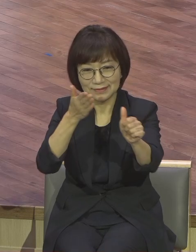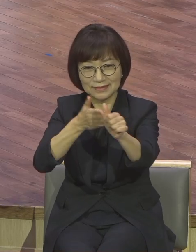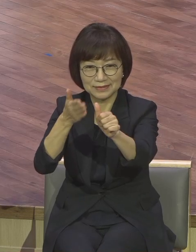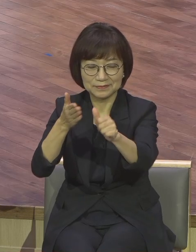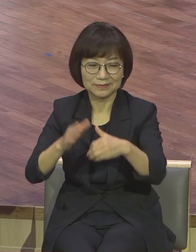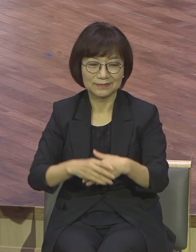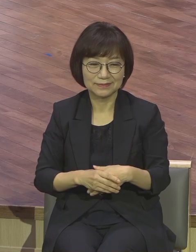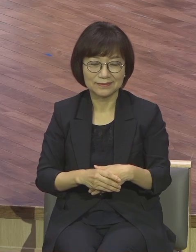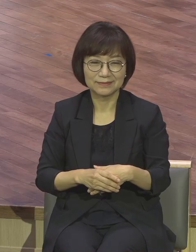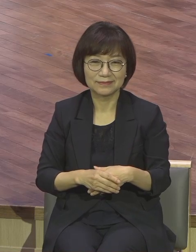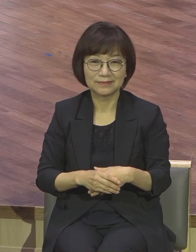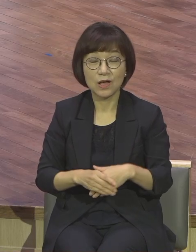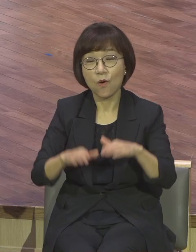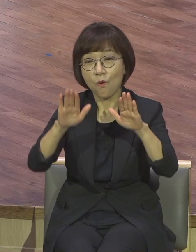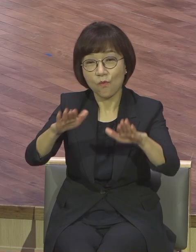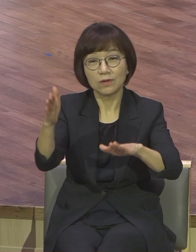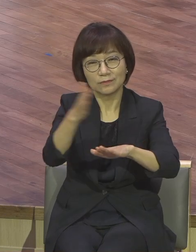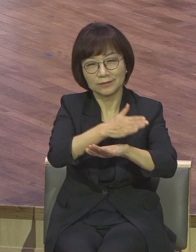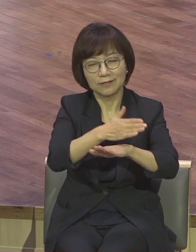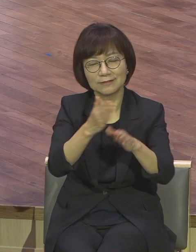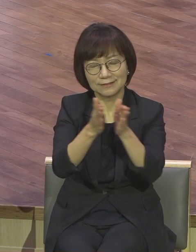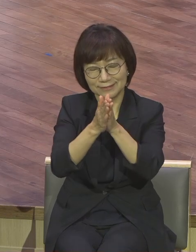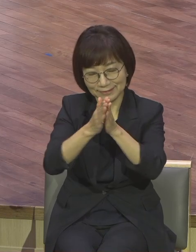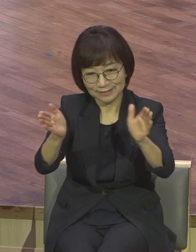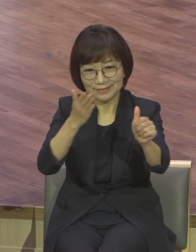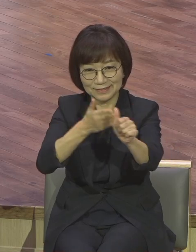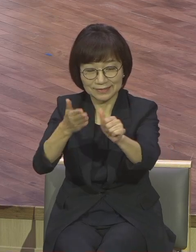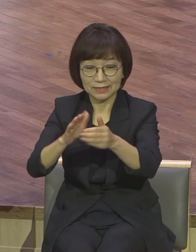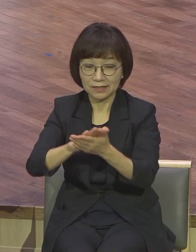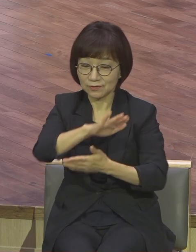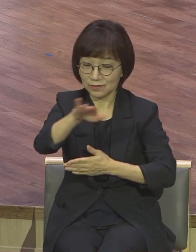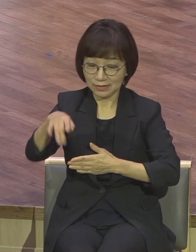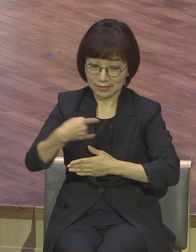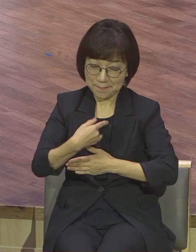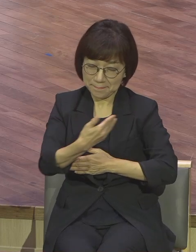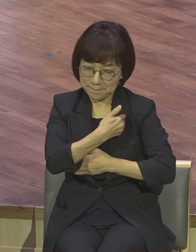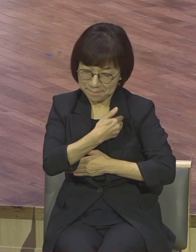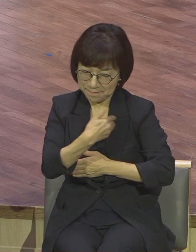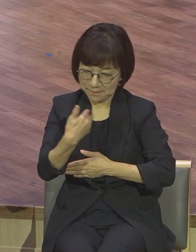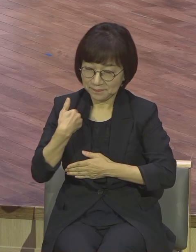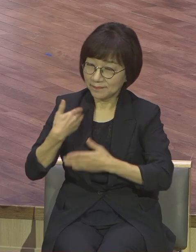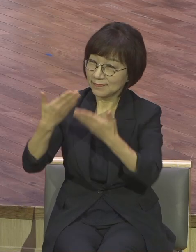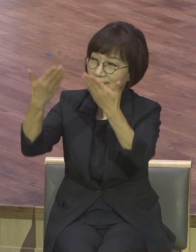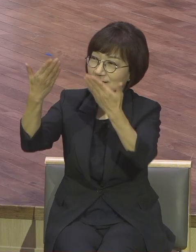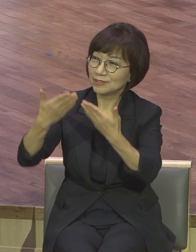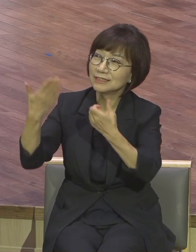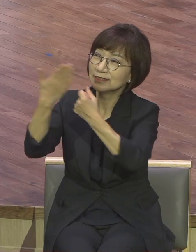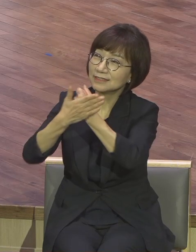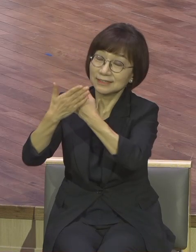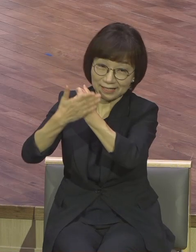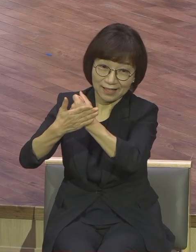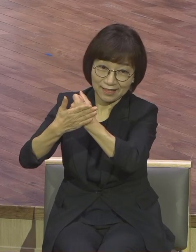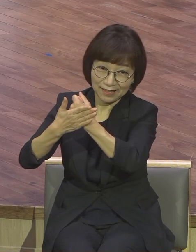우리를 만족하게 채우시는 하나님의 놀라운 은혜를 그렇게 여러분이